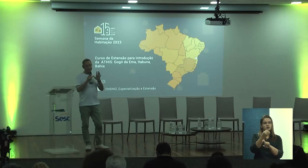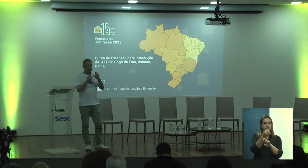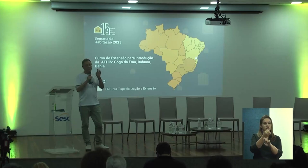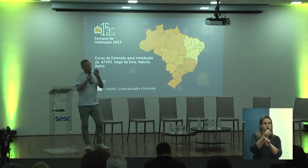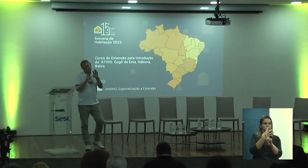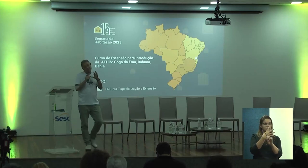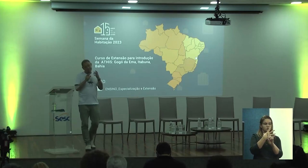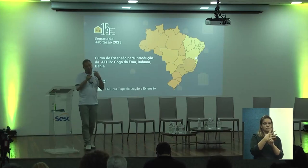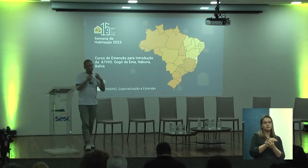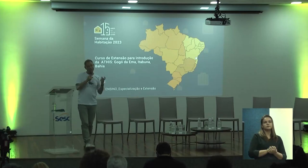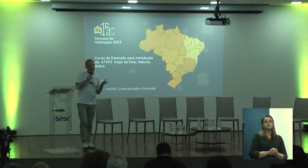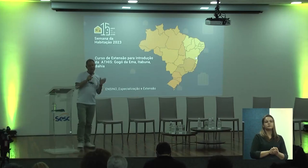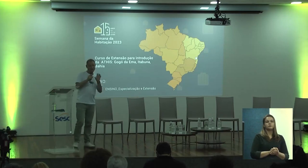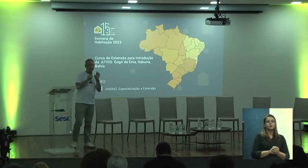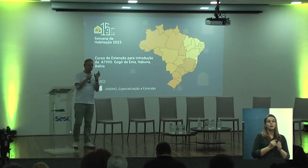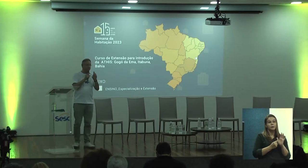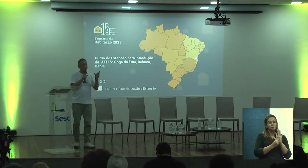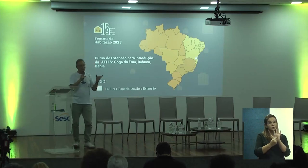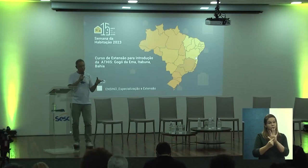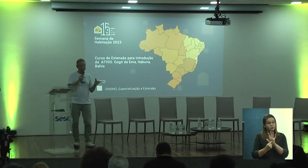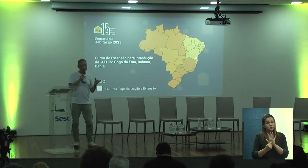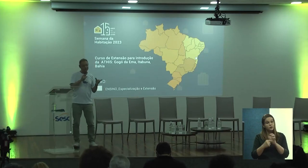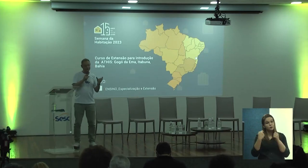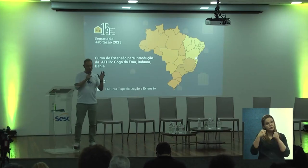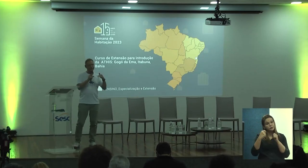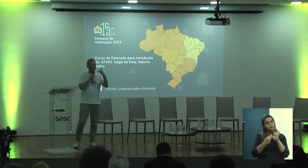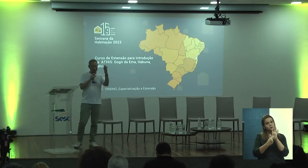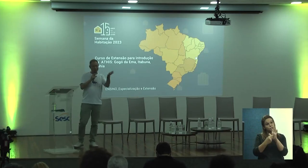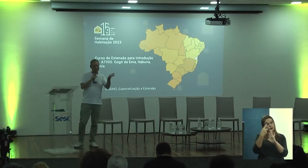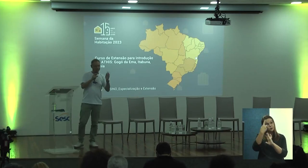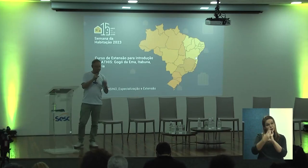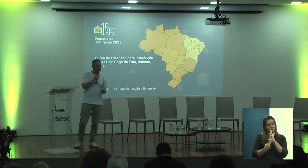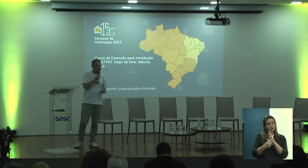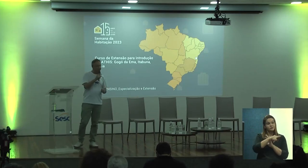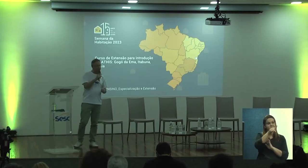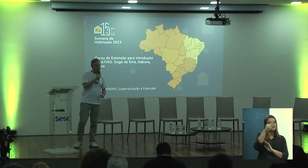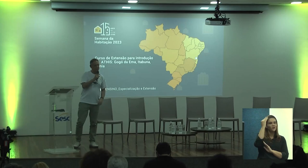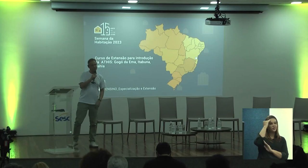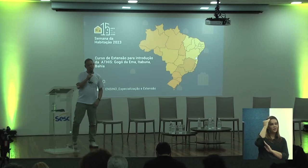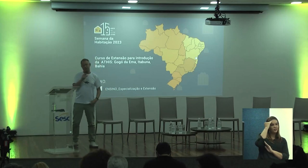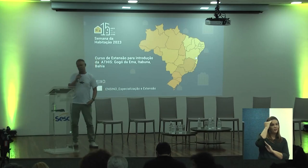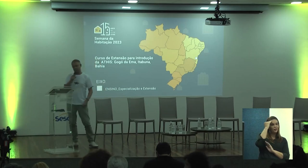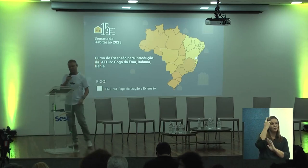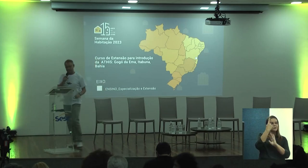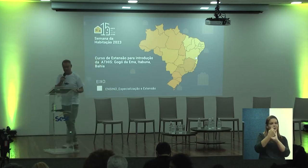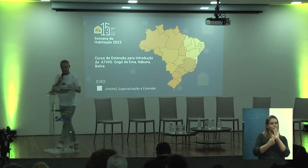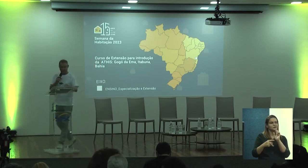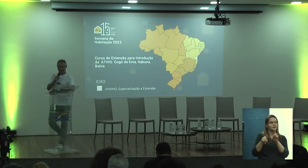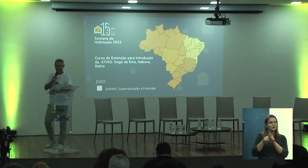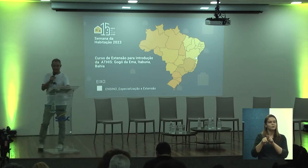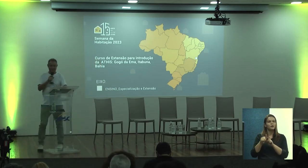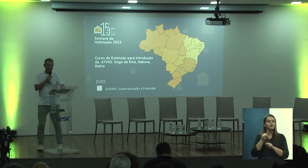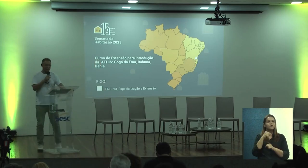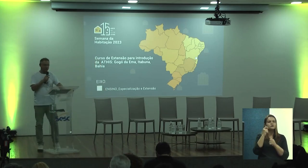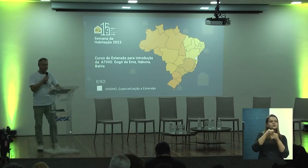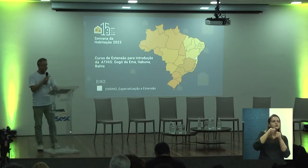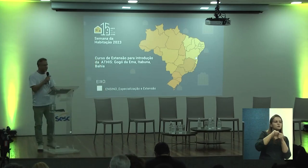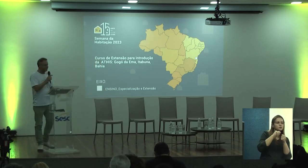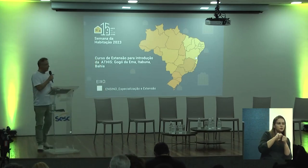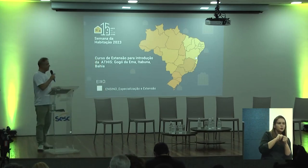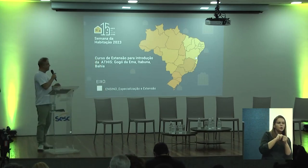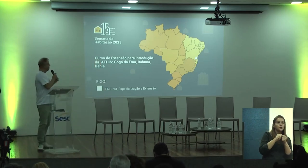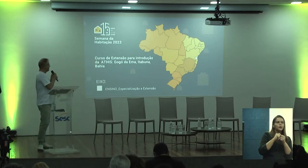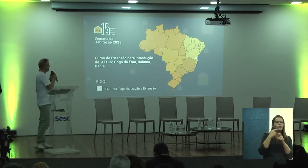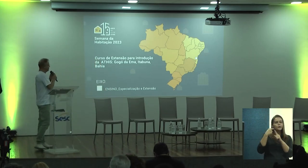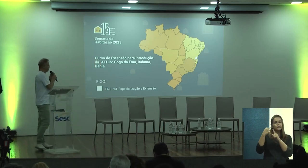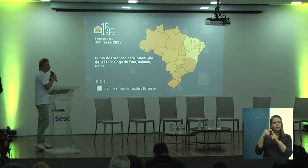Então, na verdade, mas para mostrá-lo, eu vou ter que mostrar um pouquinho do projeto. Então, vocês vão acabar também entendendo um pouquinho do que a gente fez e por que a gente está